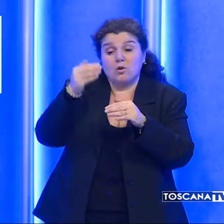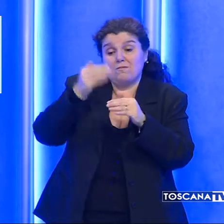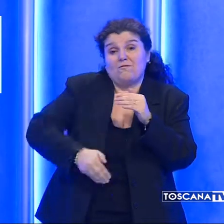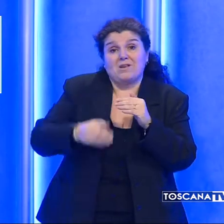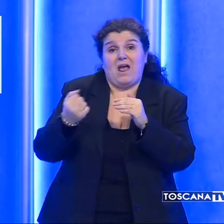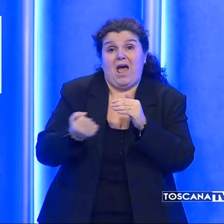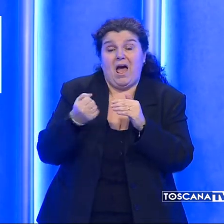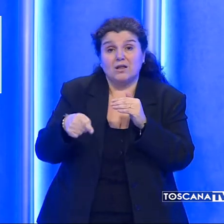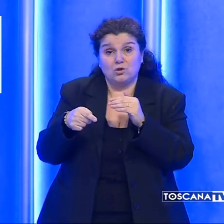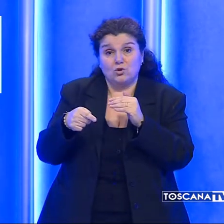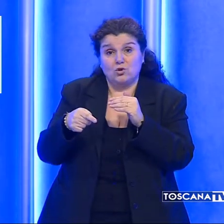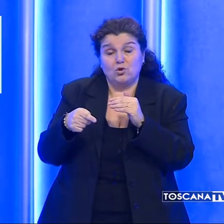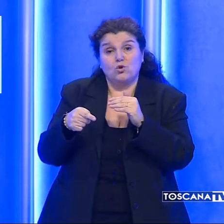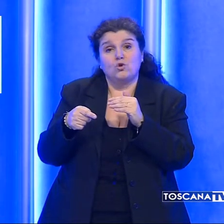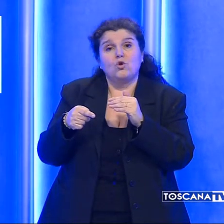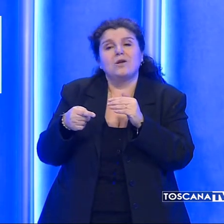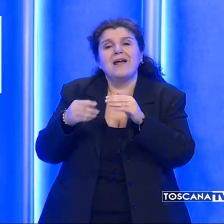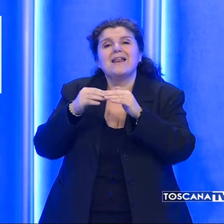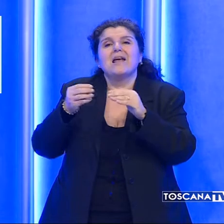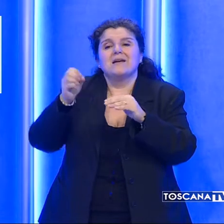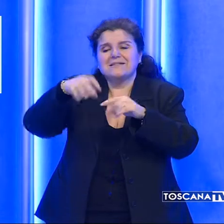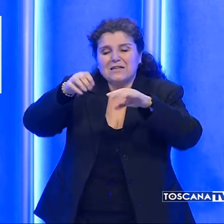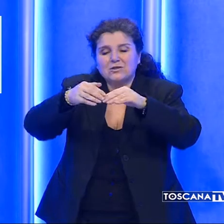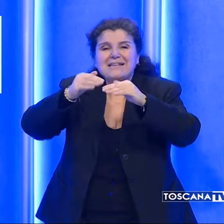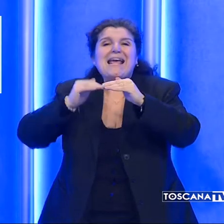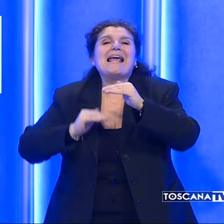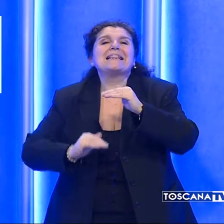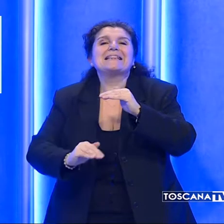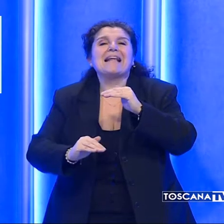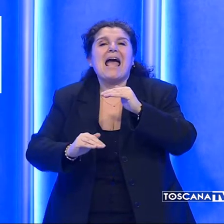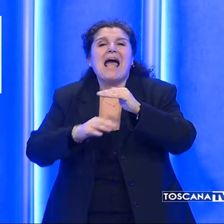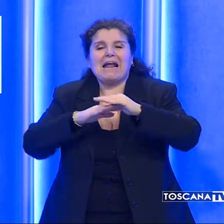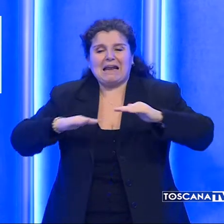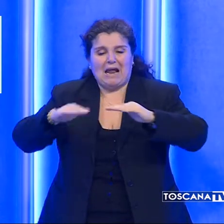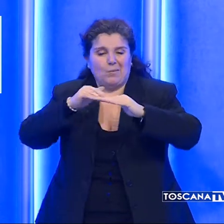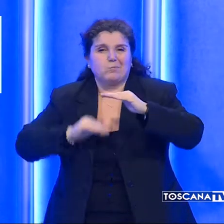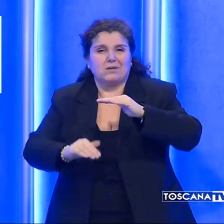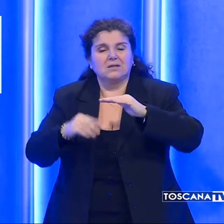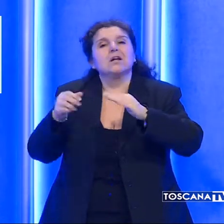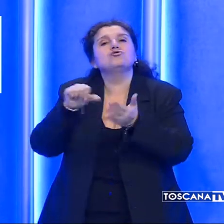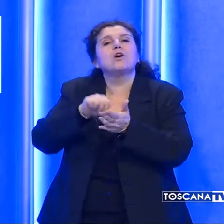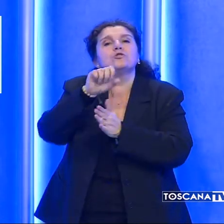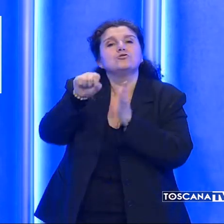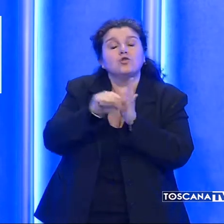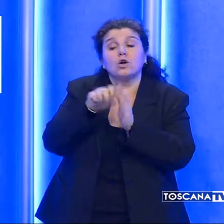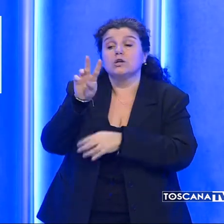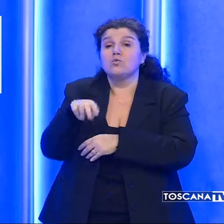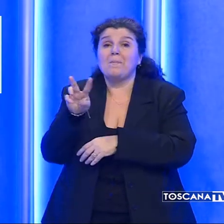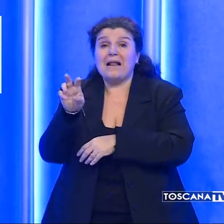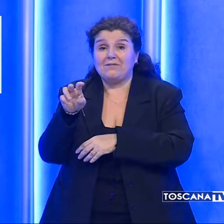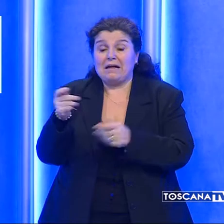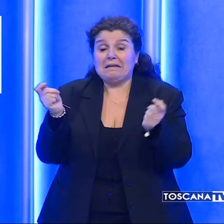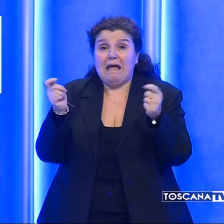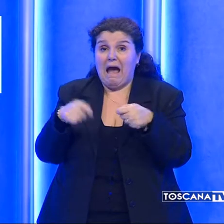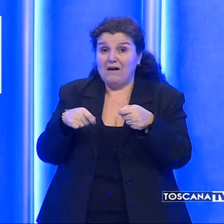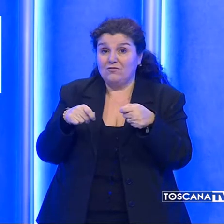quest'anno degli interrati nel centro storico e poi nel corso del 2020 con l'avvio